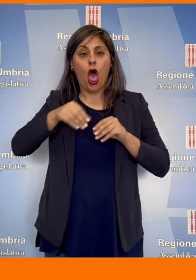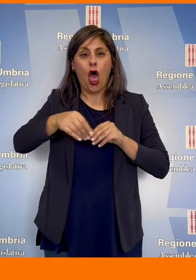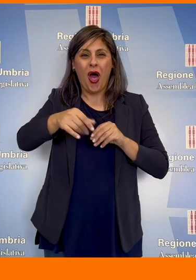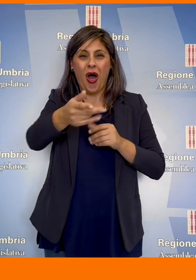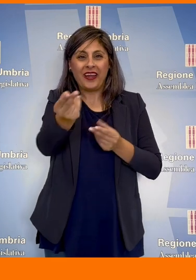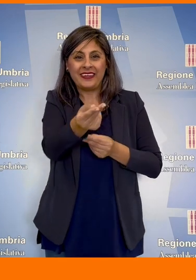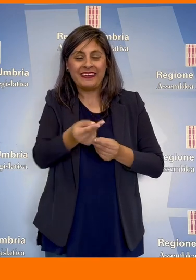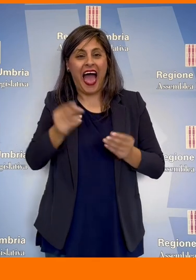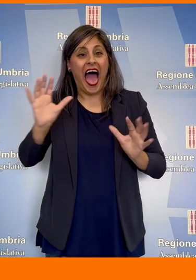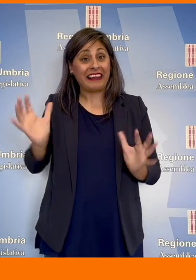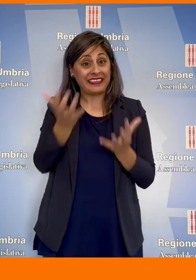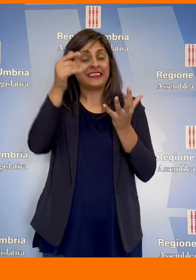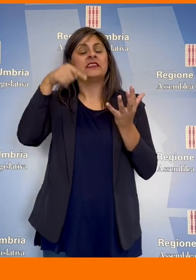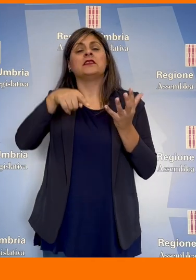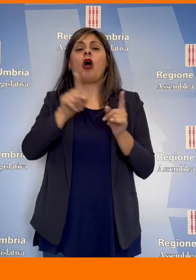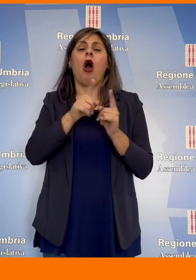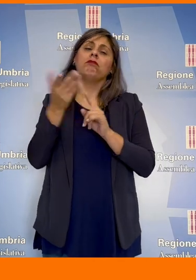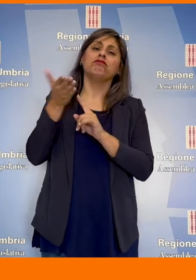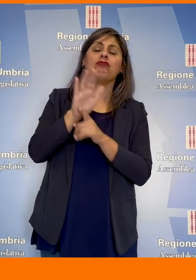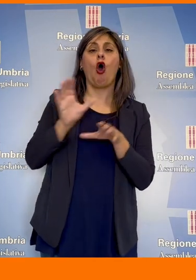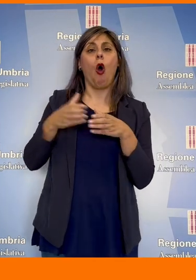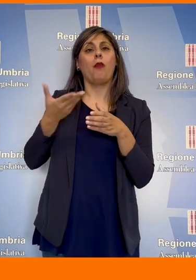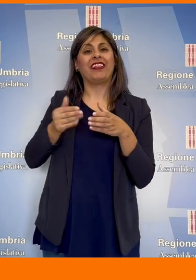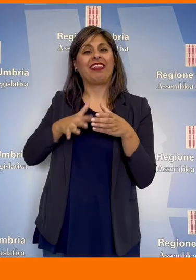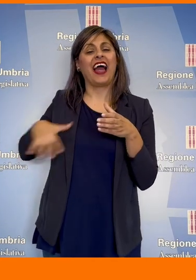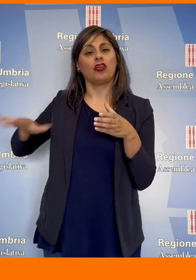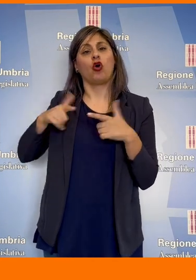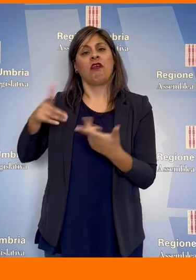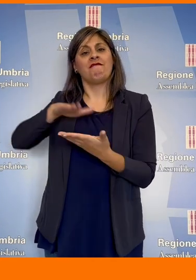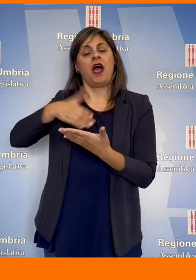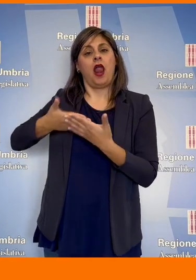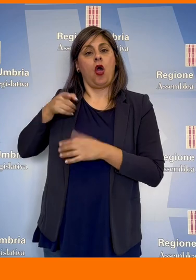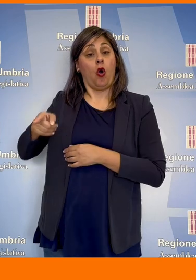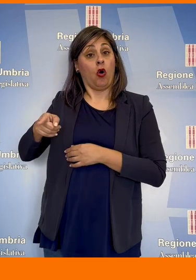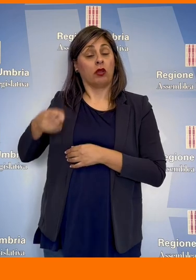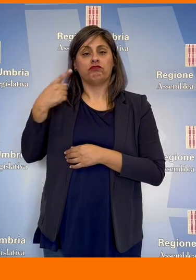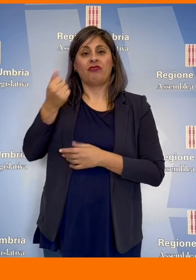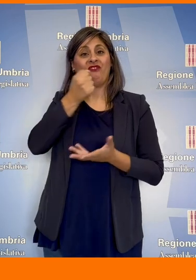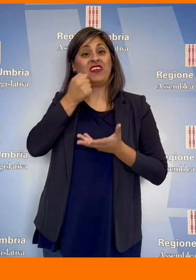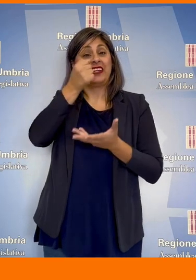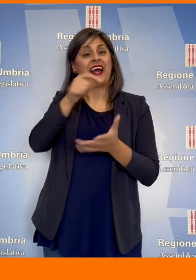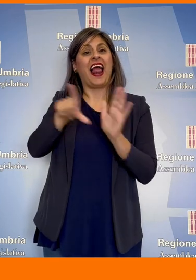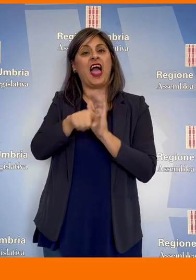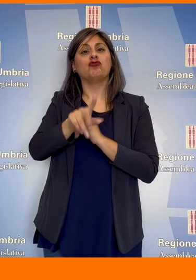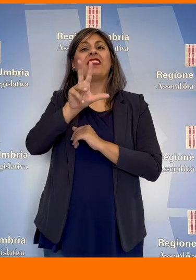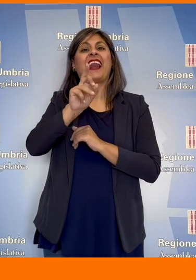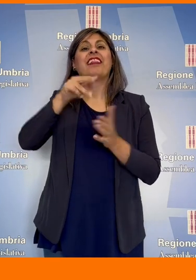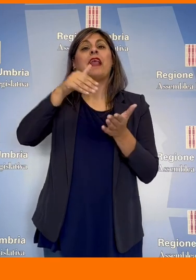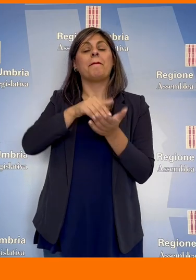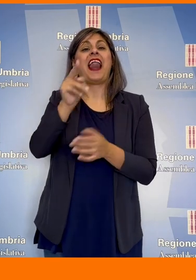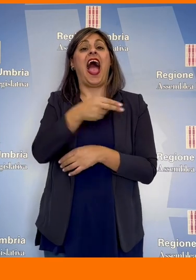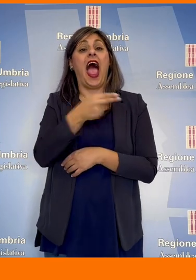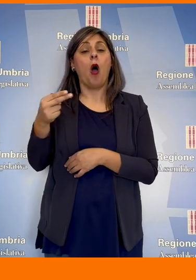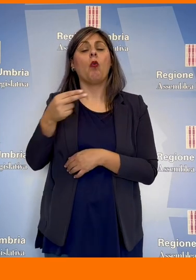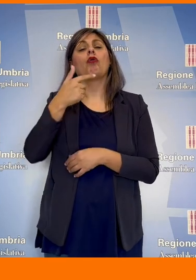artistiche quale espressione del patrimonio delle comunità presenti sul territorio. La dotazione finanziaria della legge è di 30 mila